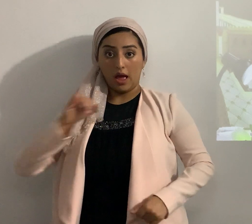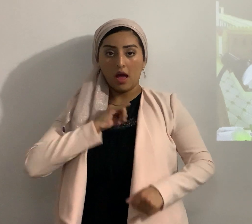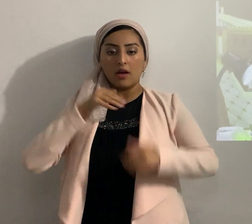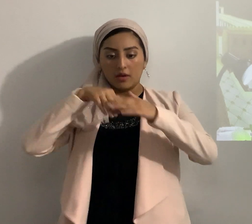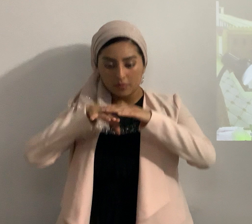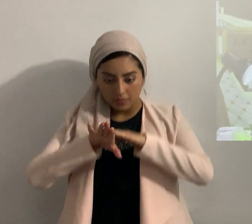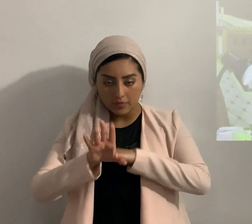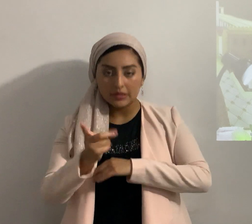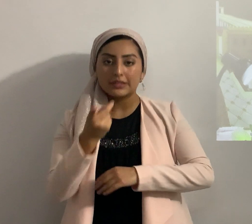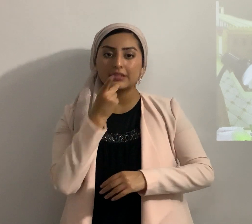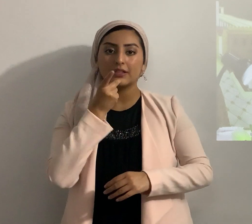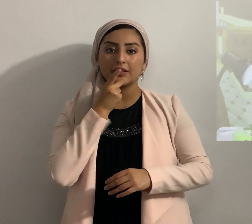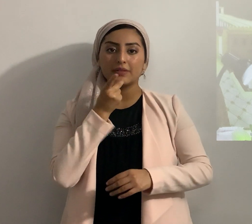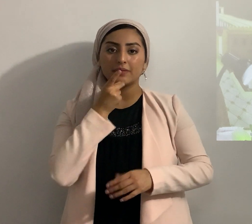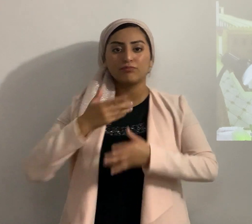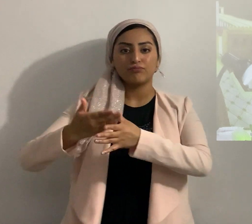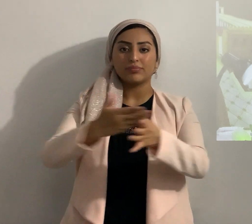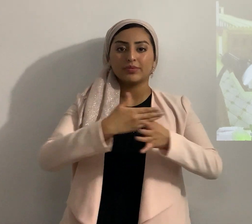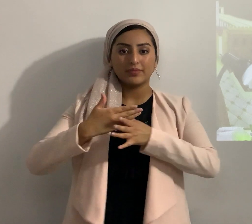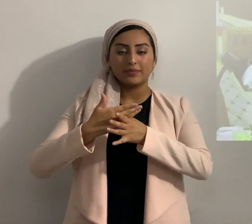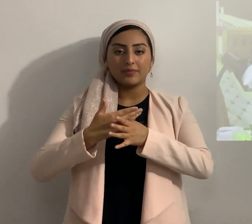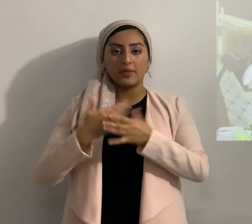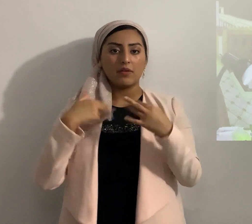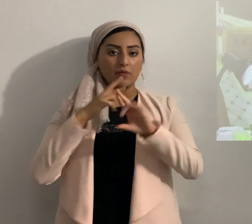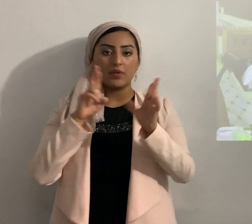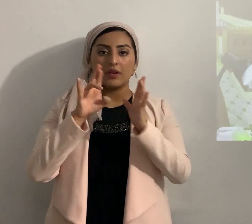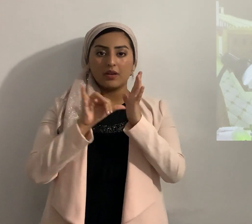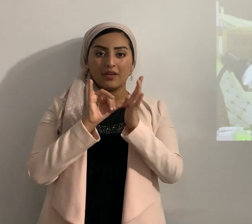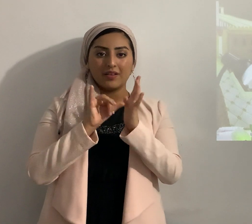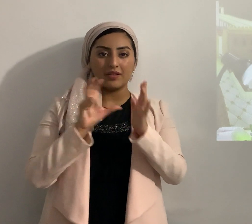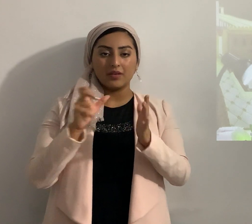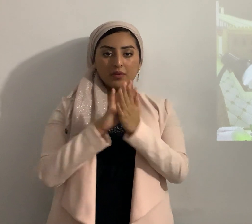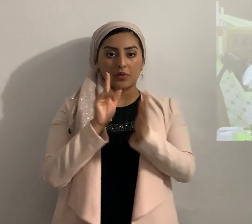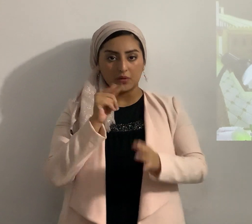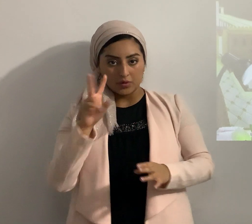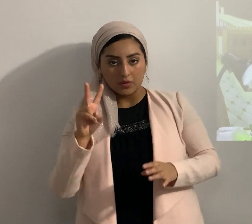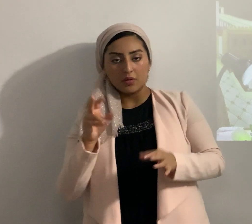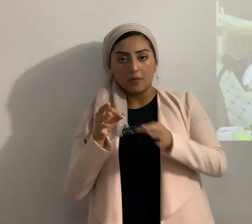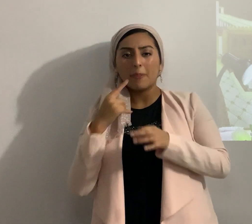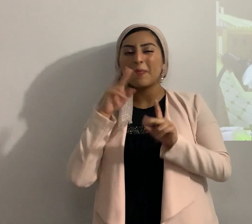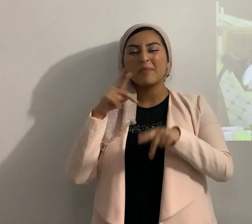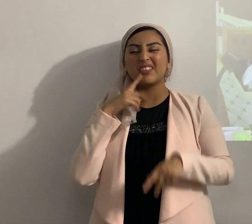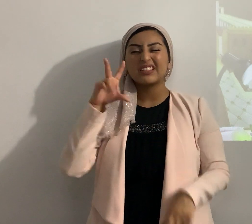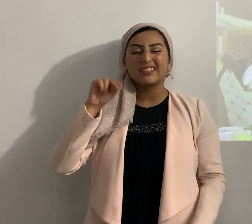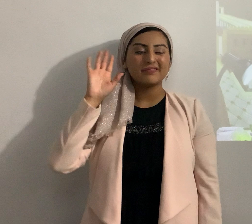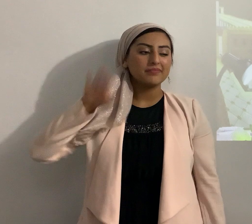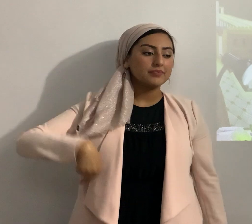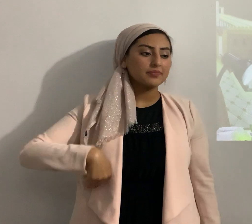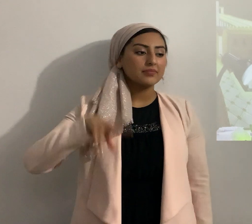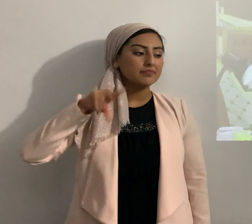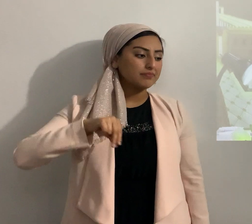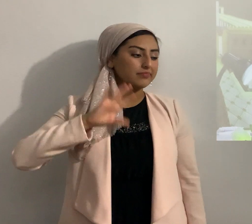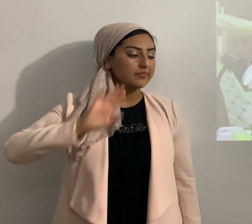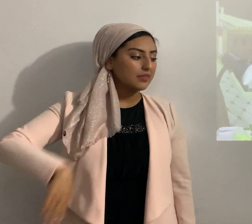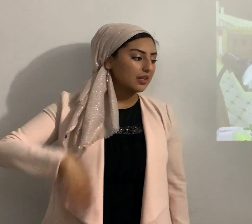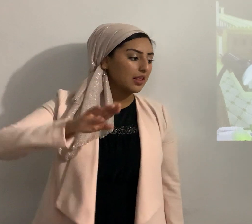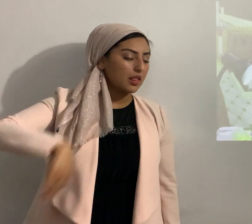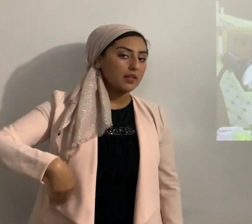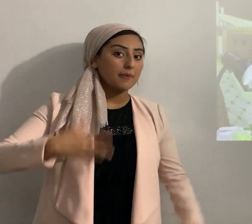mismo canal Shalom 132 explicado pero la gente no y no y no y no entonces el eterno lo